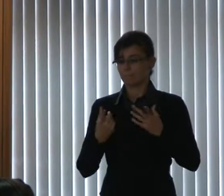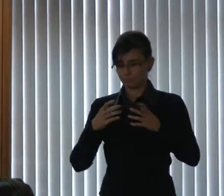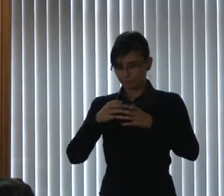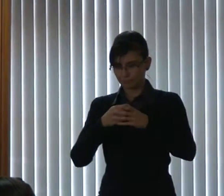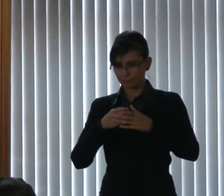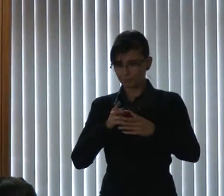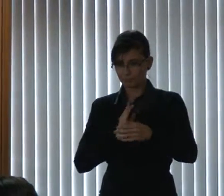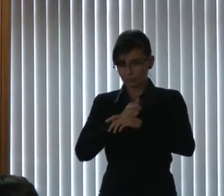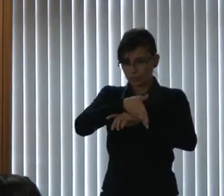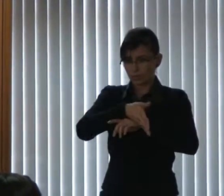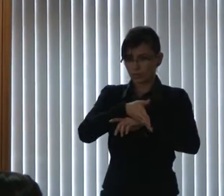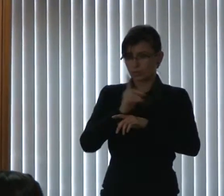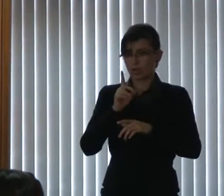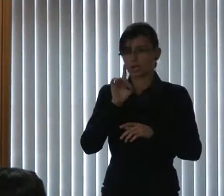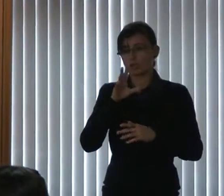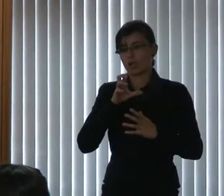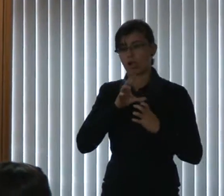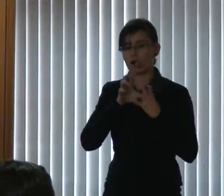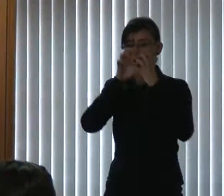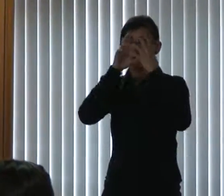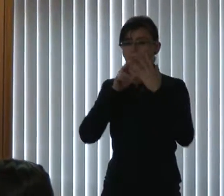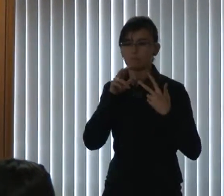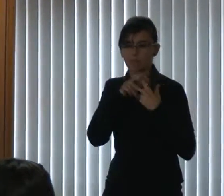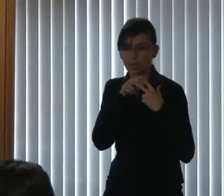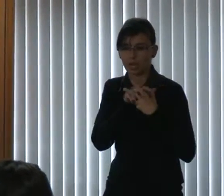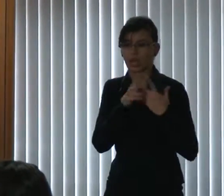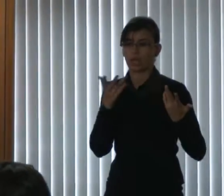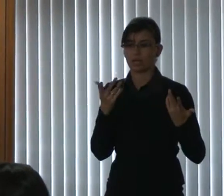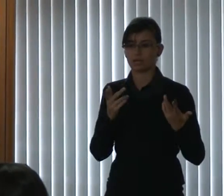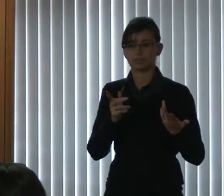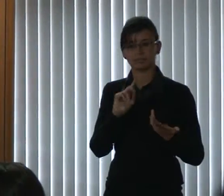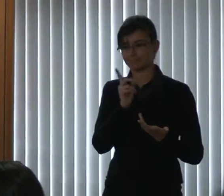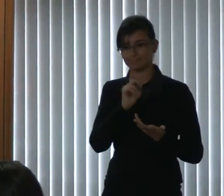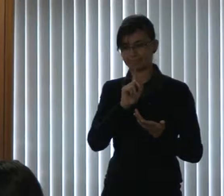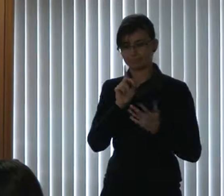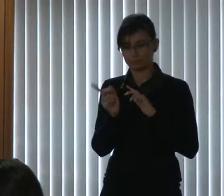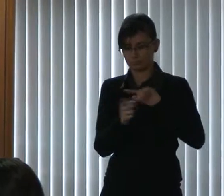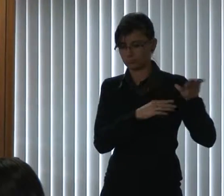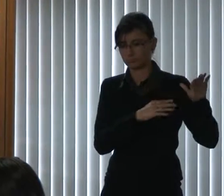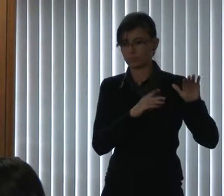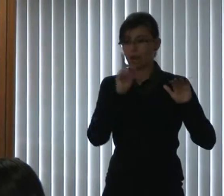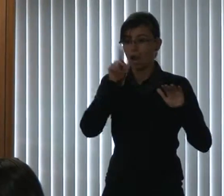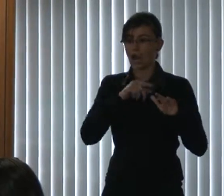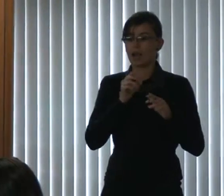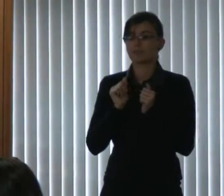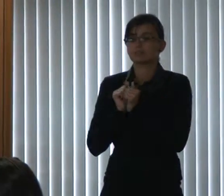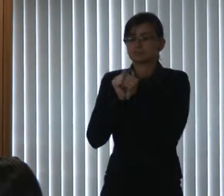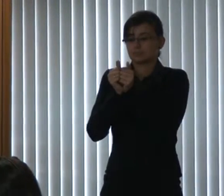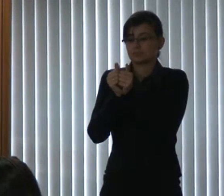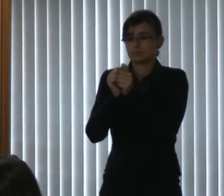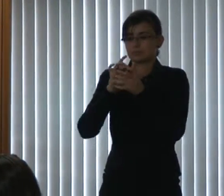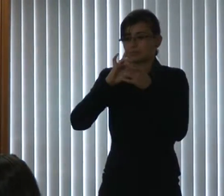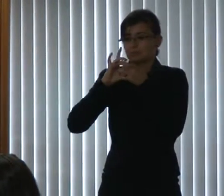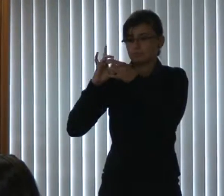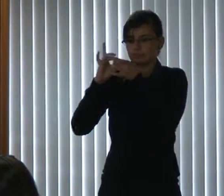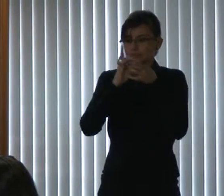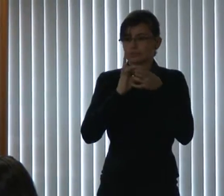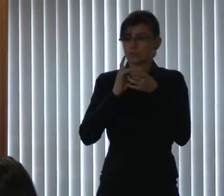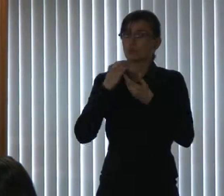brigando com ninguém, ao contrário, nós queremos ser parceiros. De que maneira? Orientando. Então